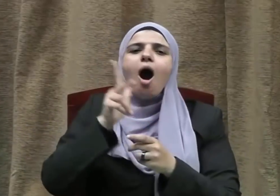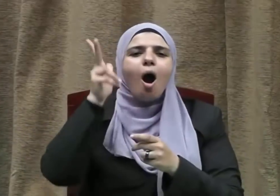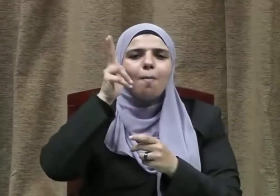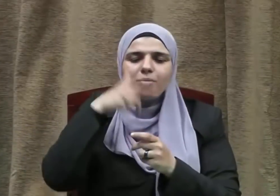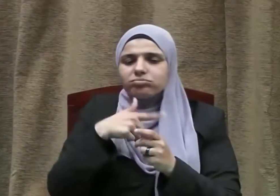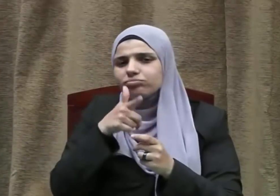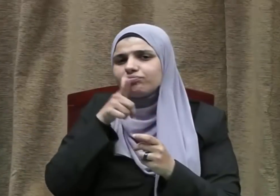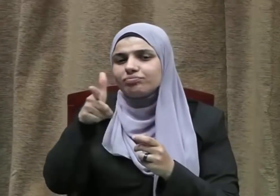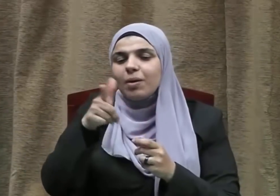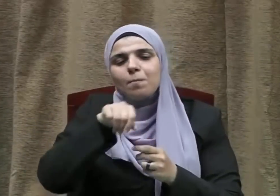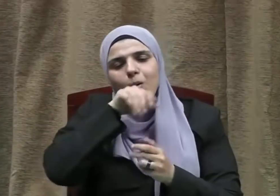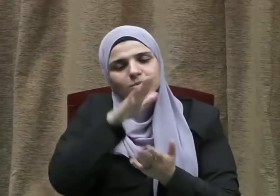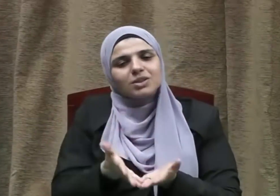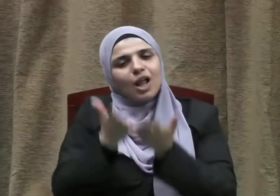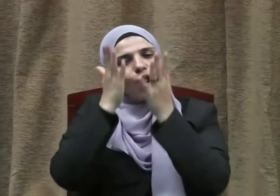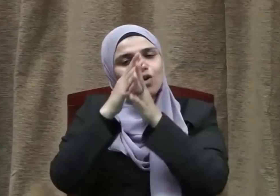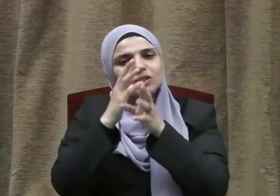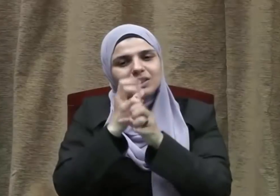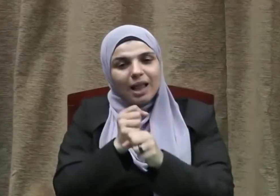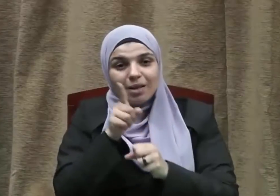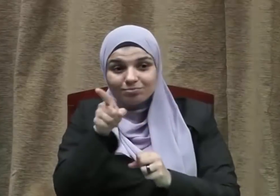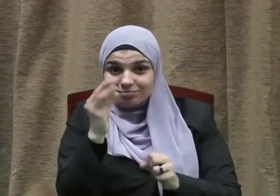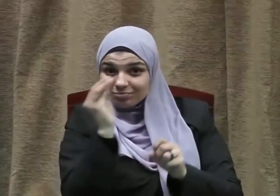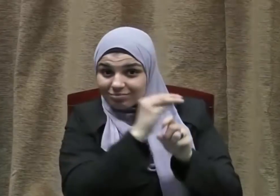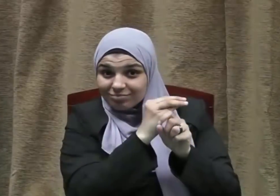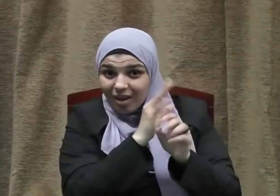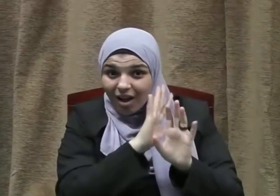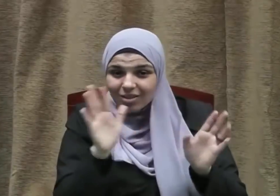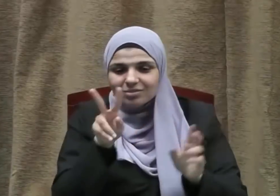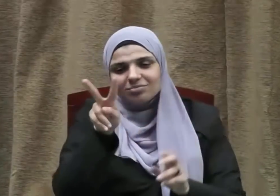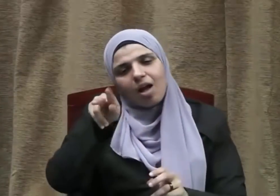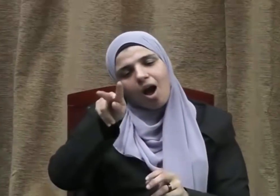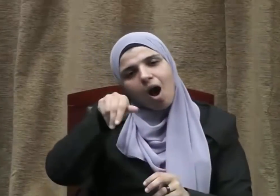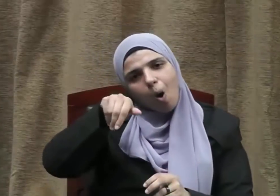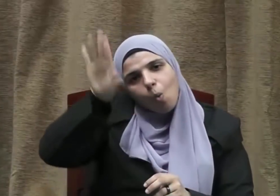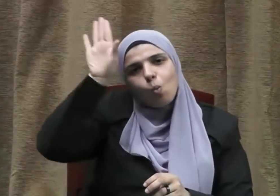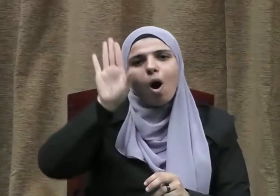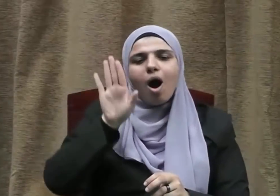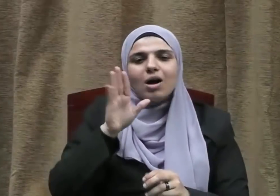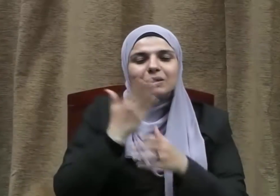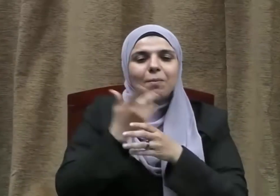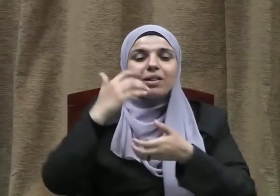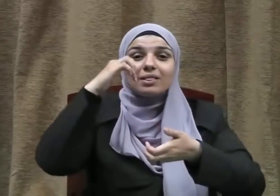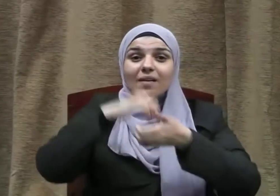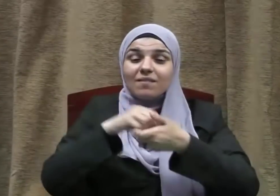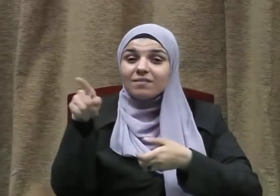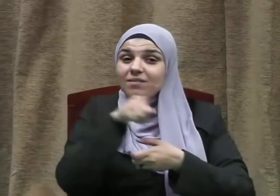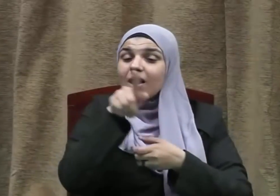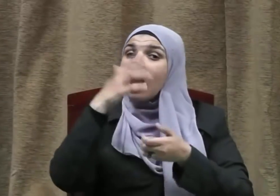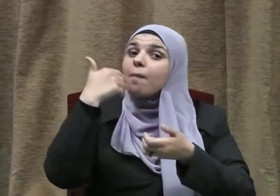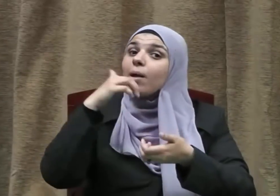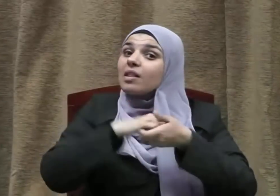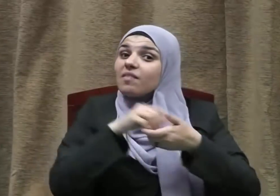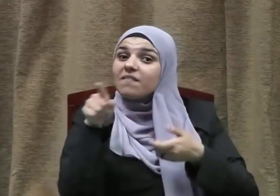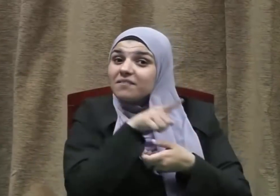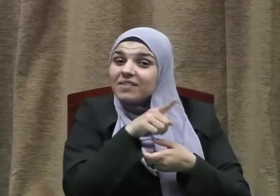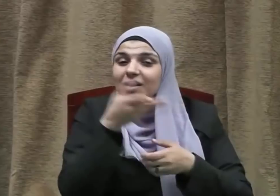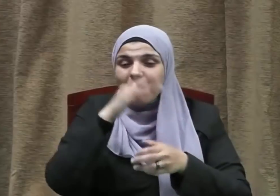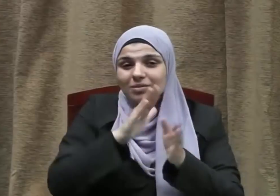فأخبرناه الخبر فقال صلى الله عليه وسلم إن صرفا نفي لهم